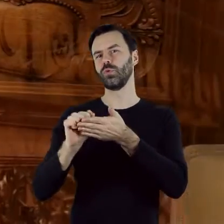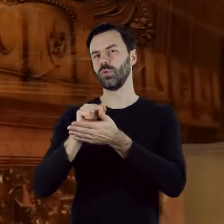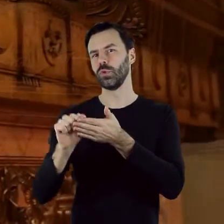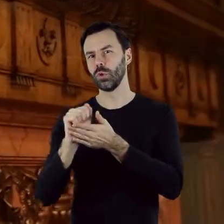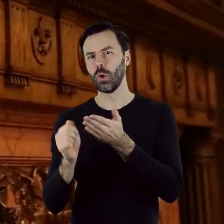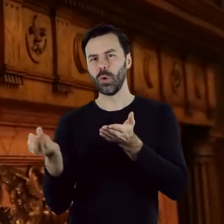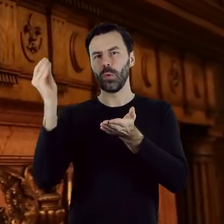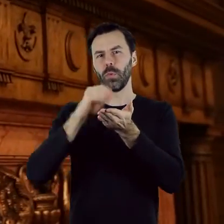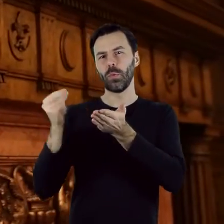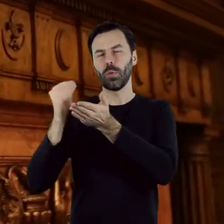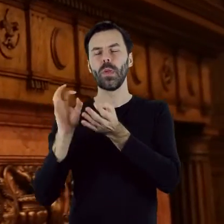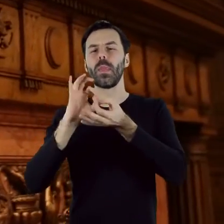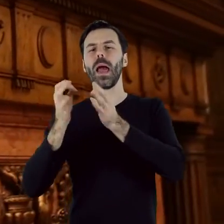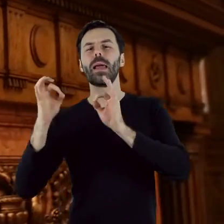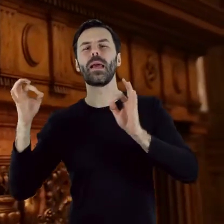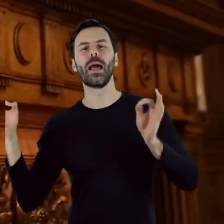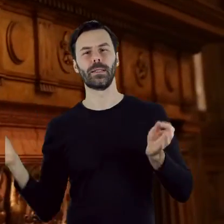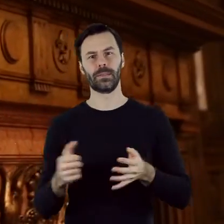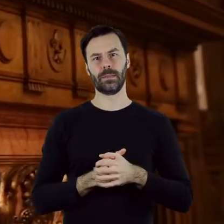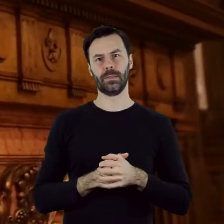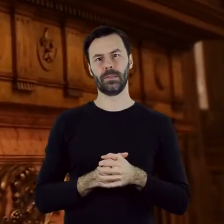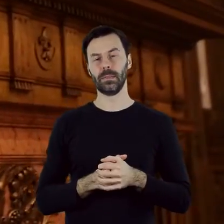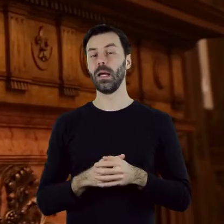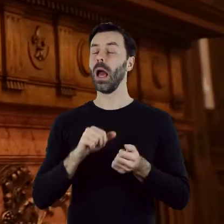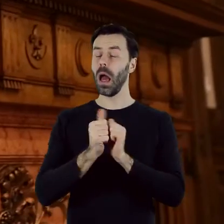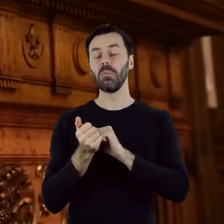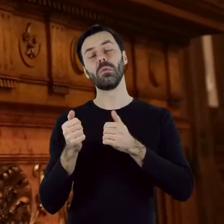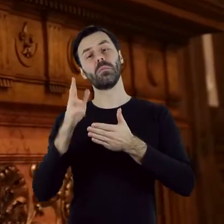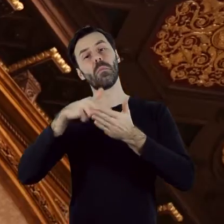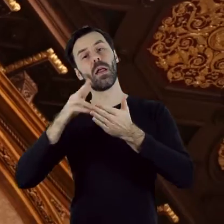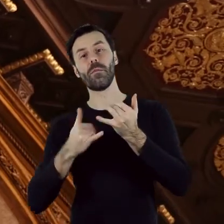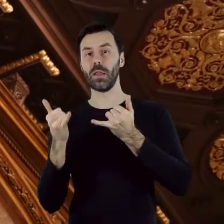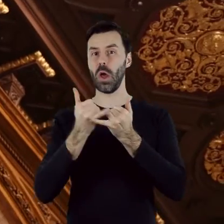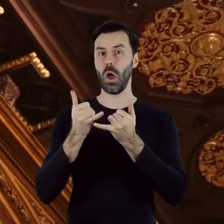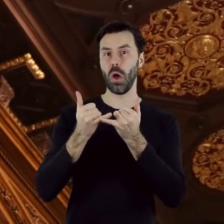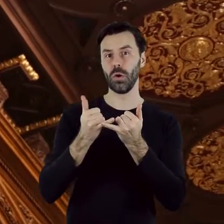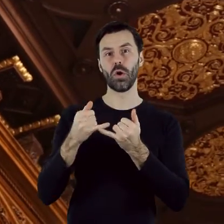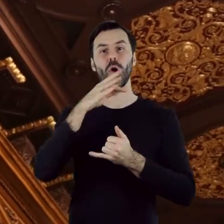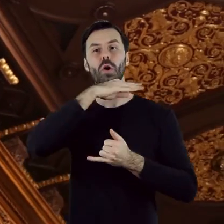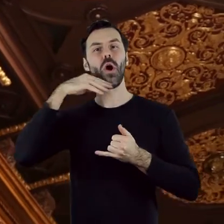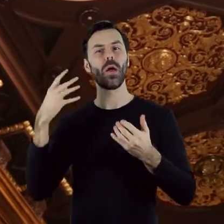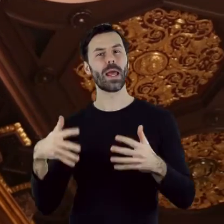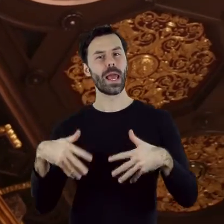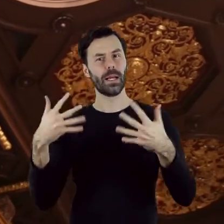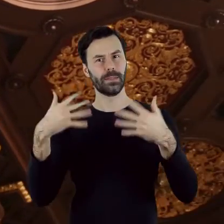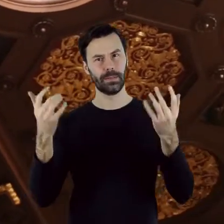delikatnym złoconym ornamentem lub pomalowane olejno w kolorze kości słoniowej. Na uwagę